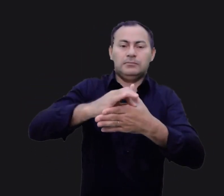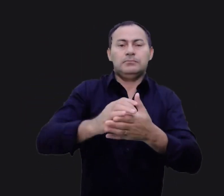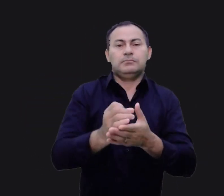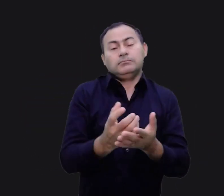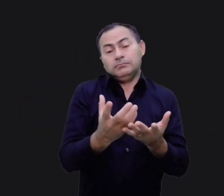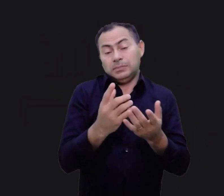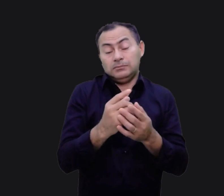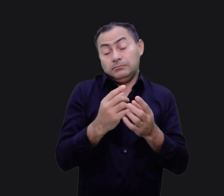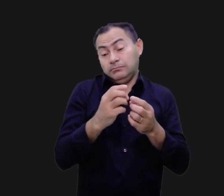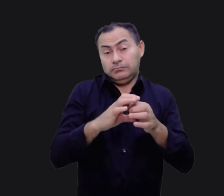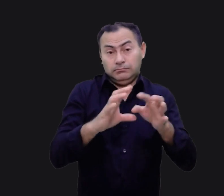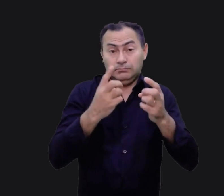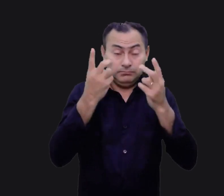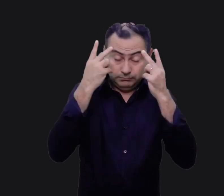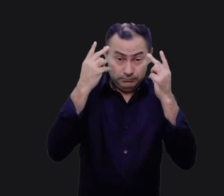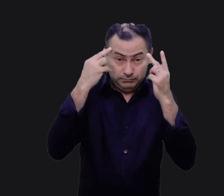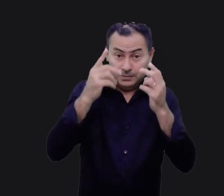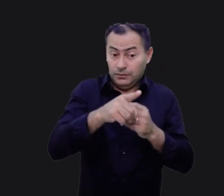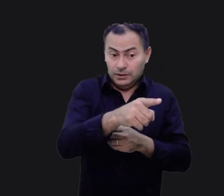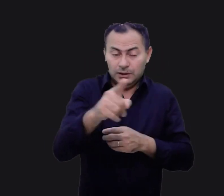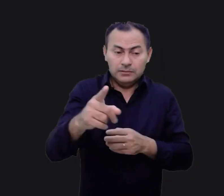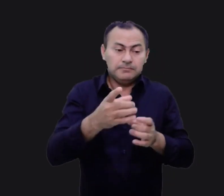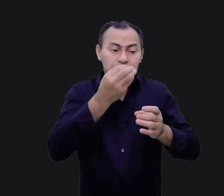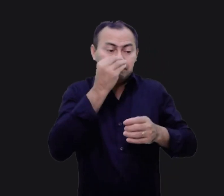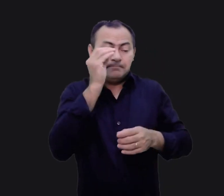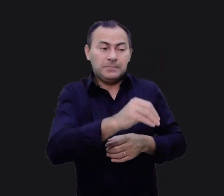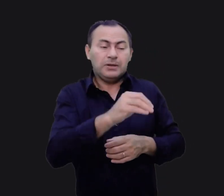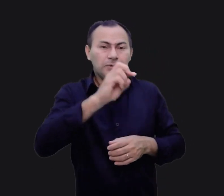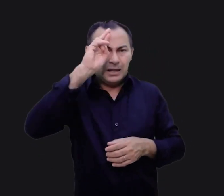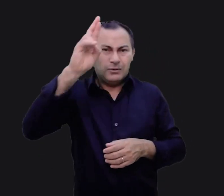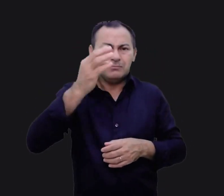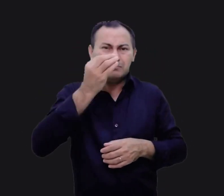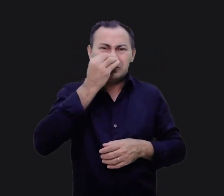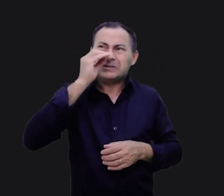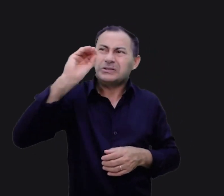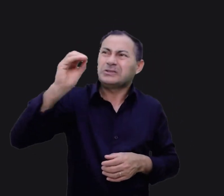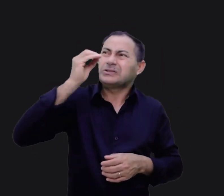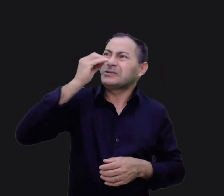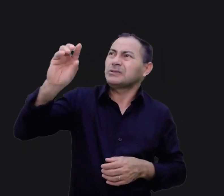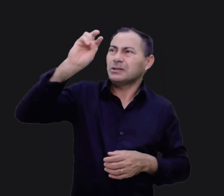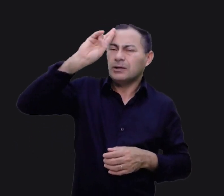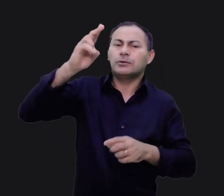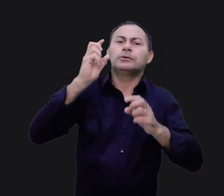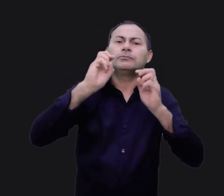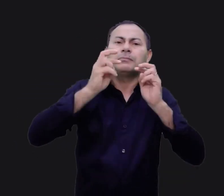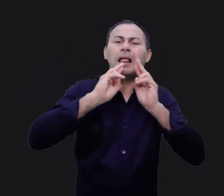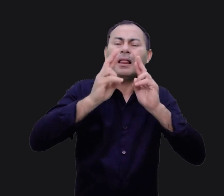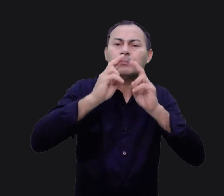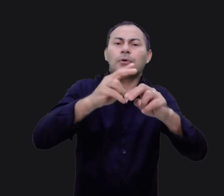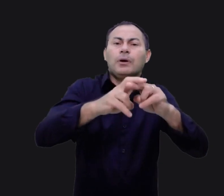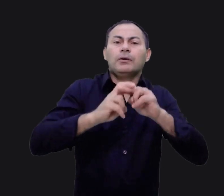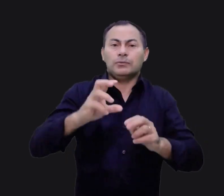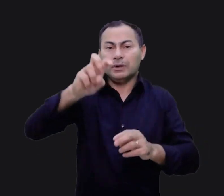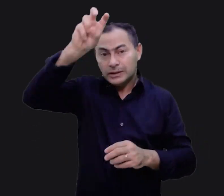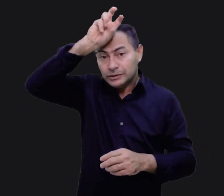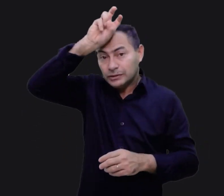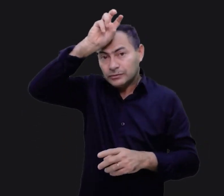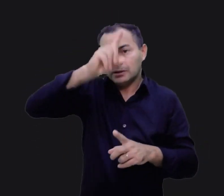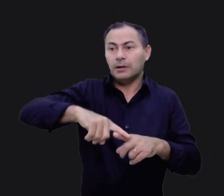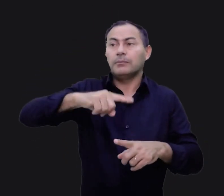lhes saia pelos narizes. Ele disse. Vocês rejeitaram o Senhor e vocês estão chorando por causa do Egito. Esse é o ponto. Depois que